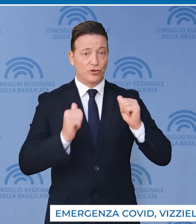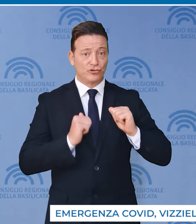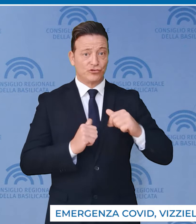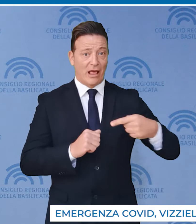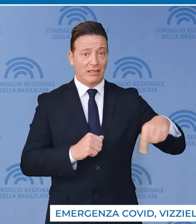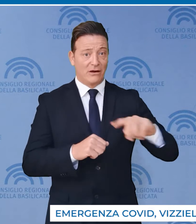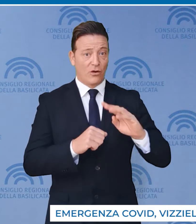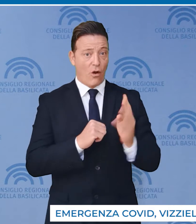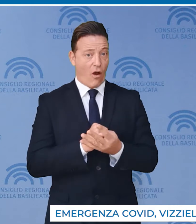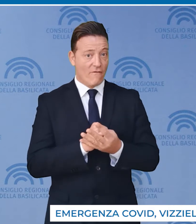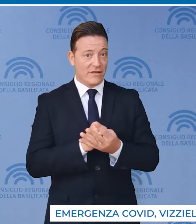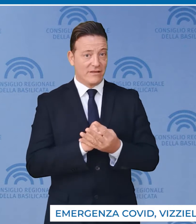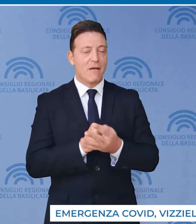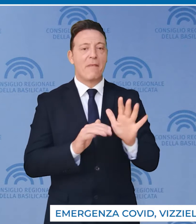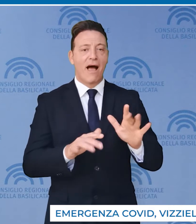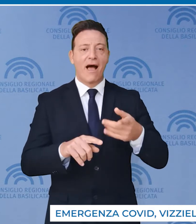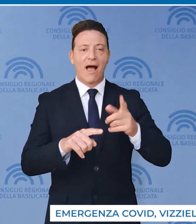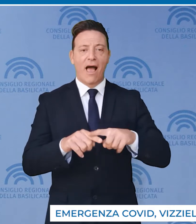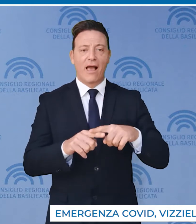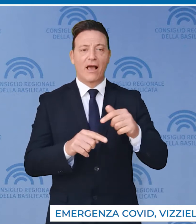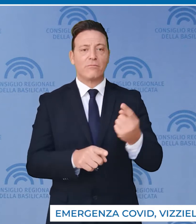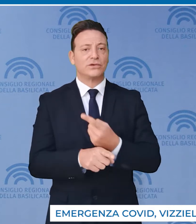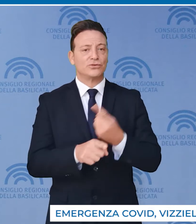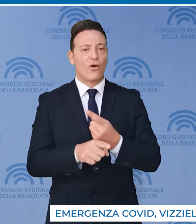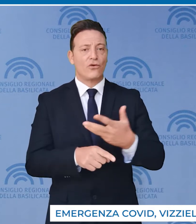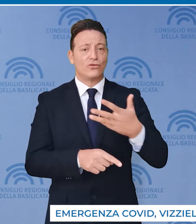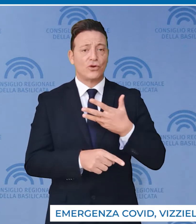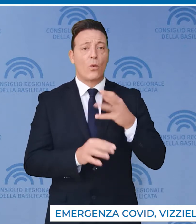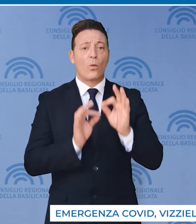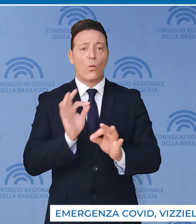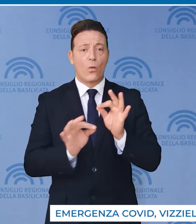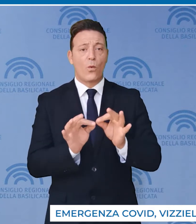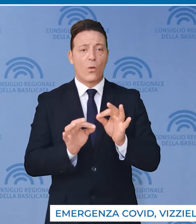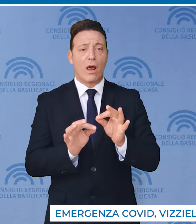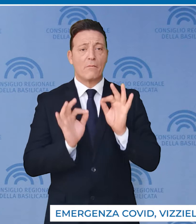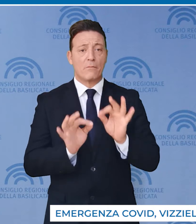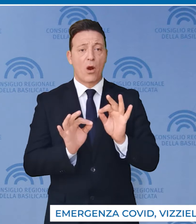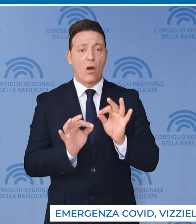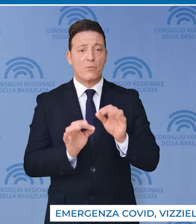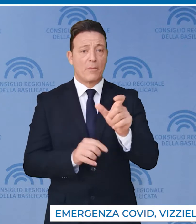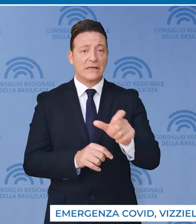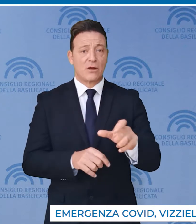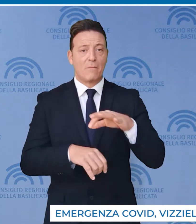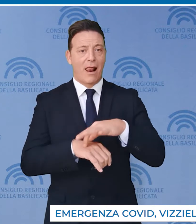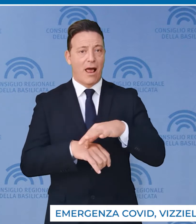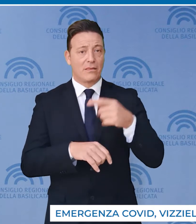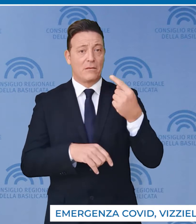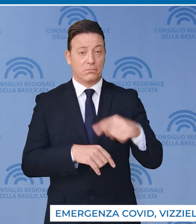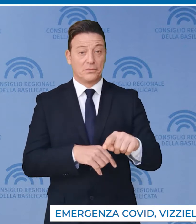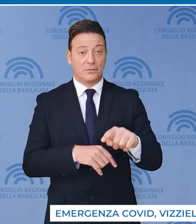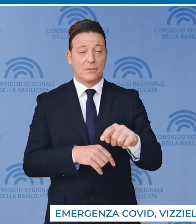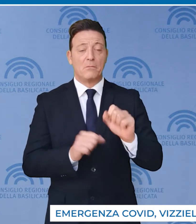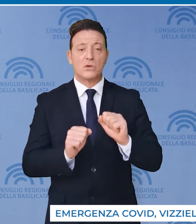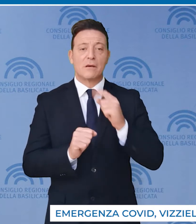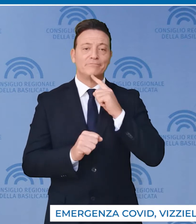esigenze di salute dei malati Covid ma anche dalle necessità di cure espresse dai